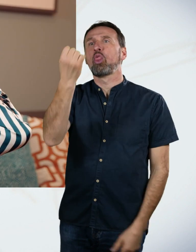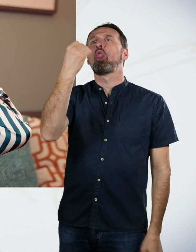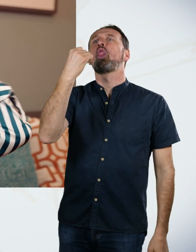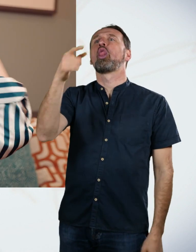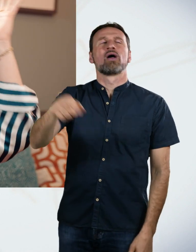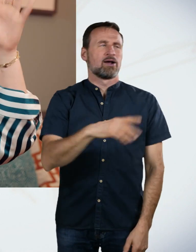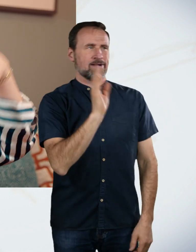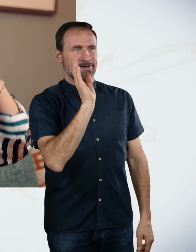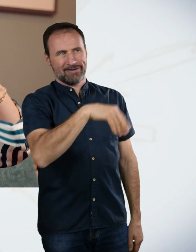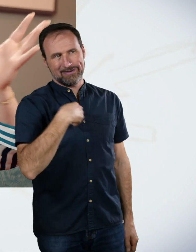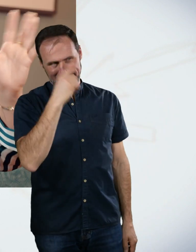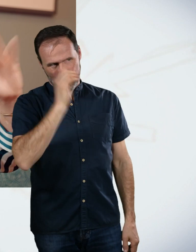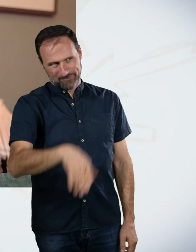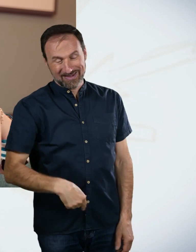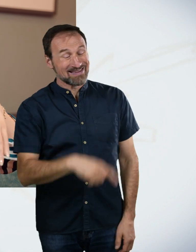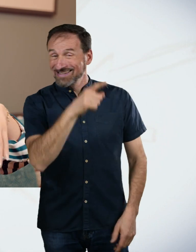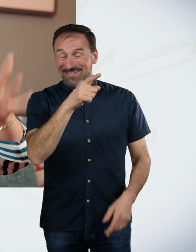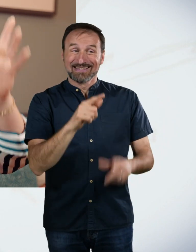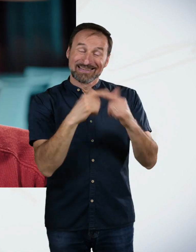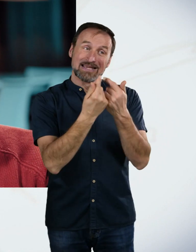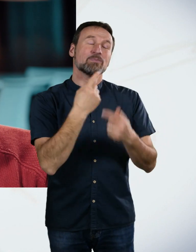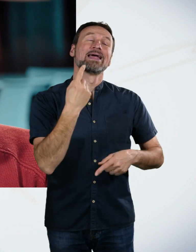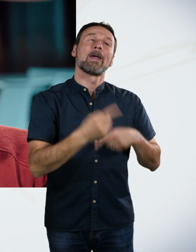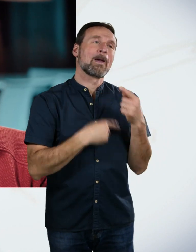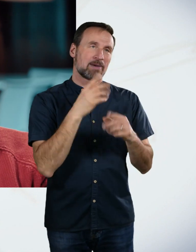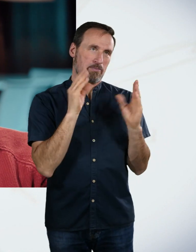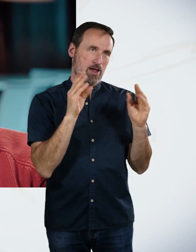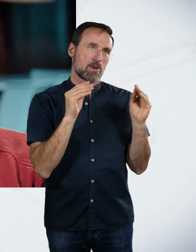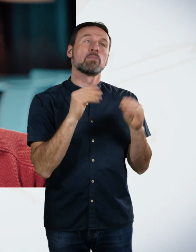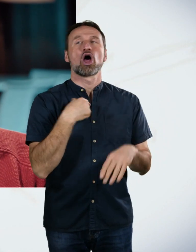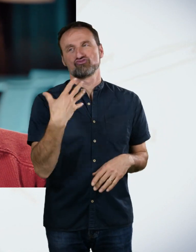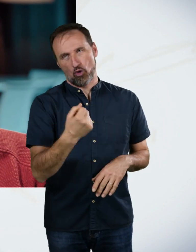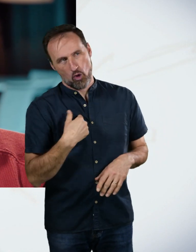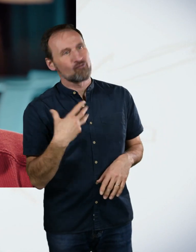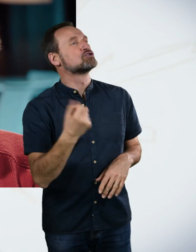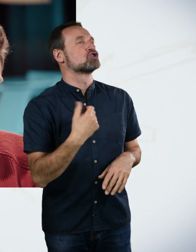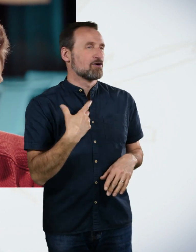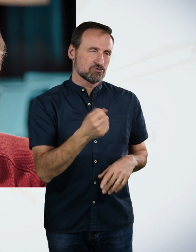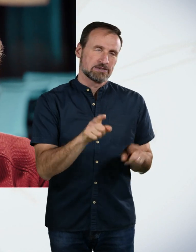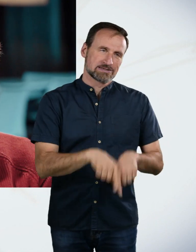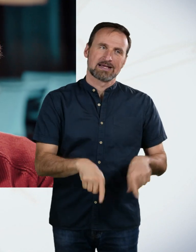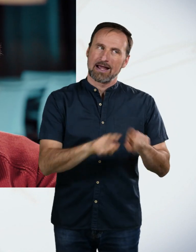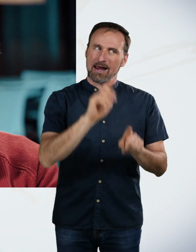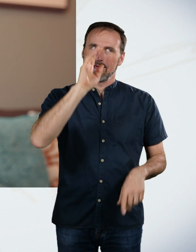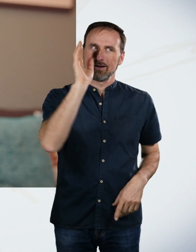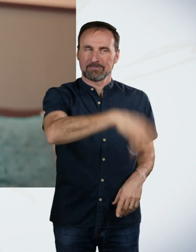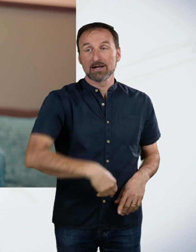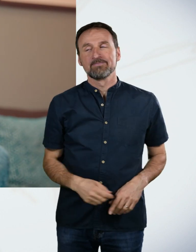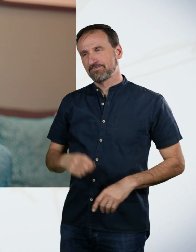Ja, immer. Weißt du, wie das bei dem Team ist? Blablabla haben es hinbekommen. Immer dieselbe Leier. Ja, weißt du, wo ich Angst bekomme?